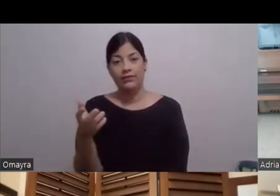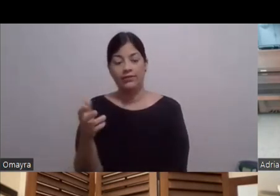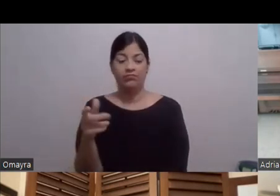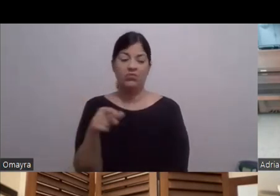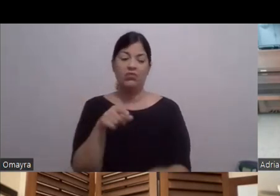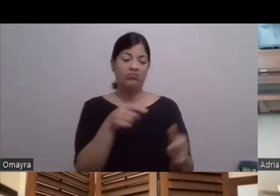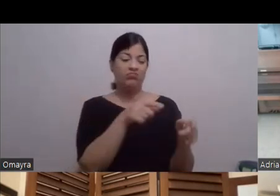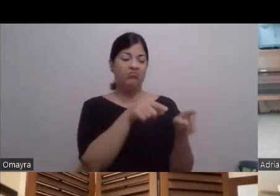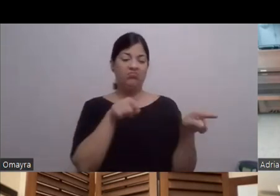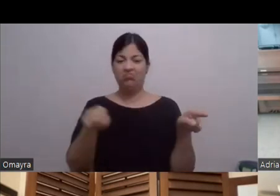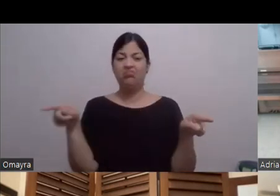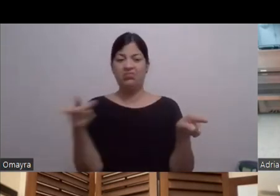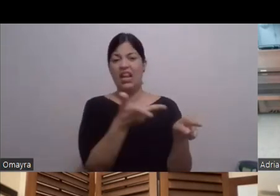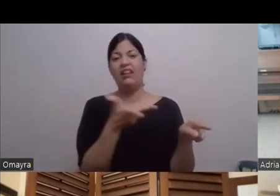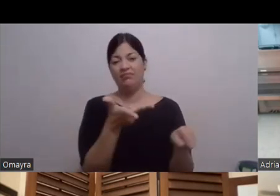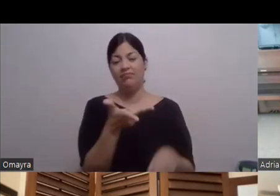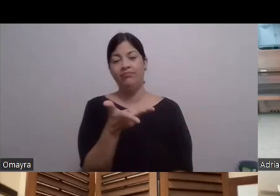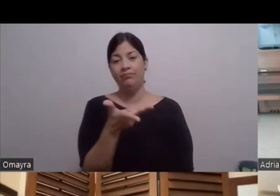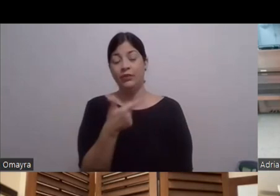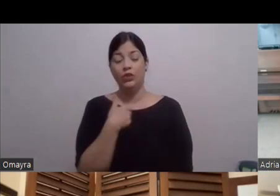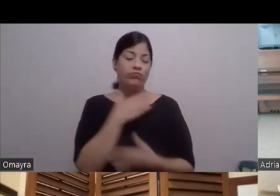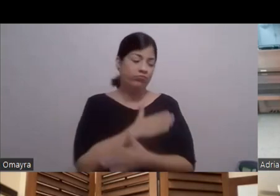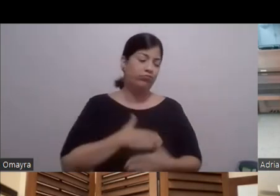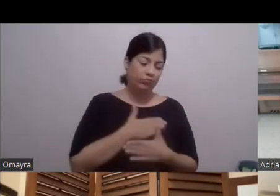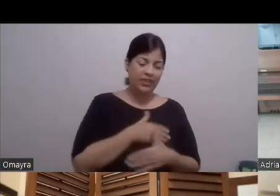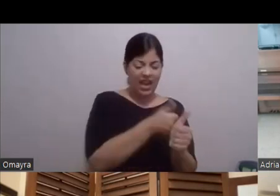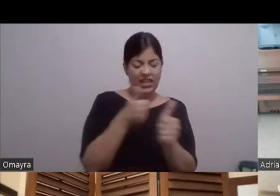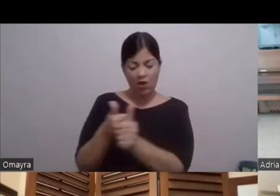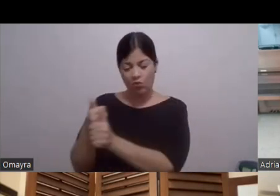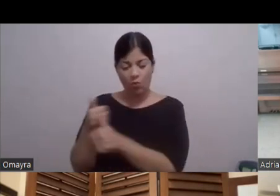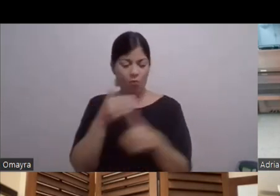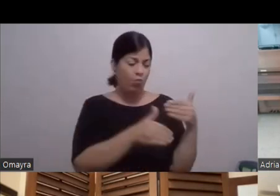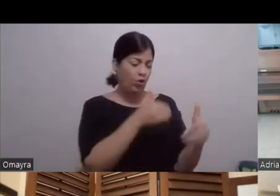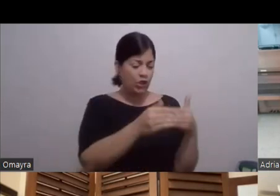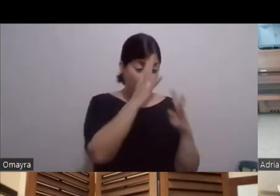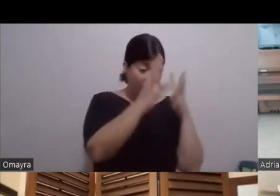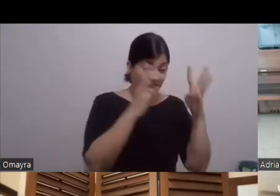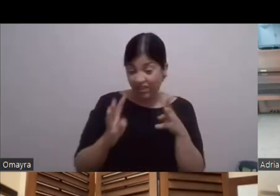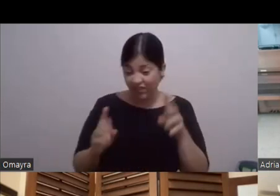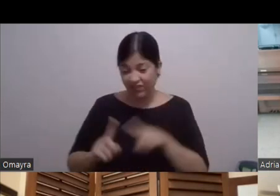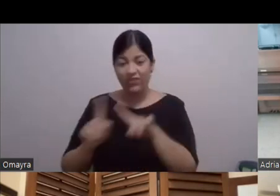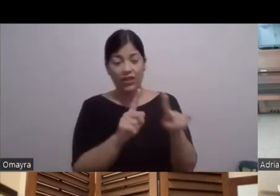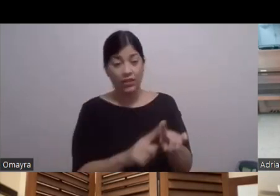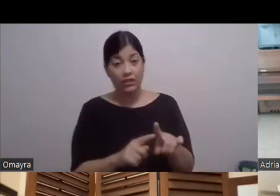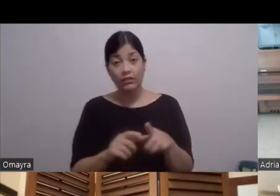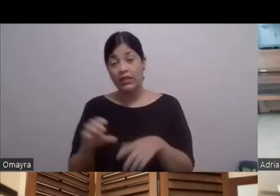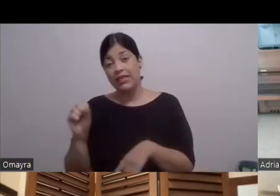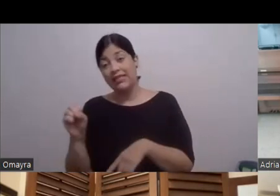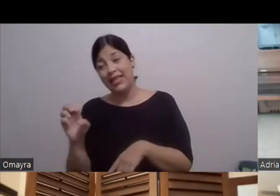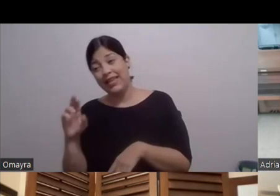me los disfruto muchísimo Creo que todo Tiene un proceso creativo Para que Hay unos que son Las series y las telenovelas Es un poquito